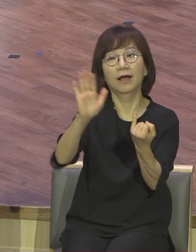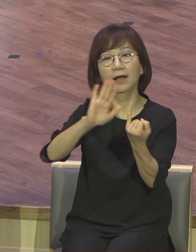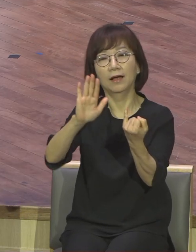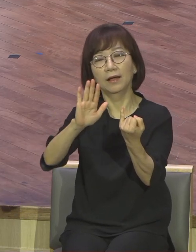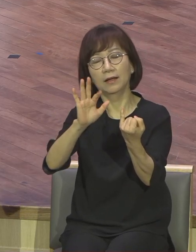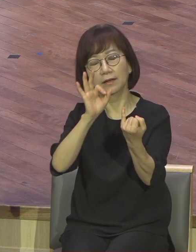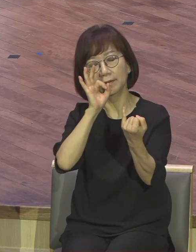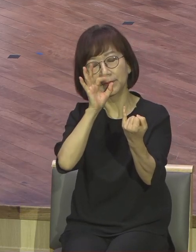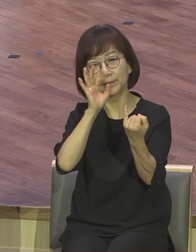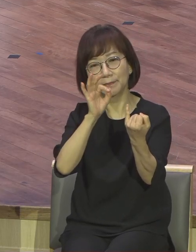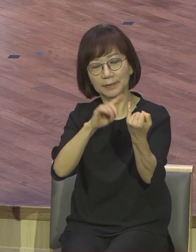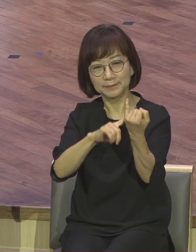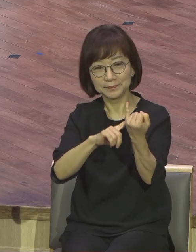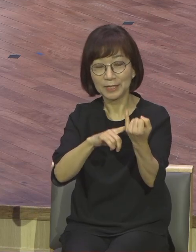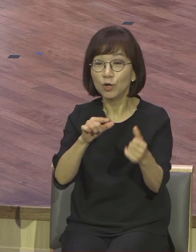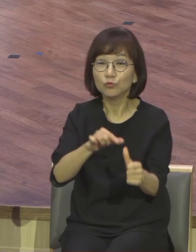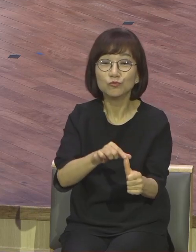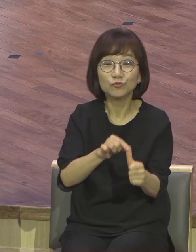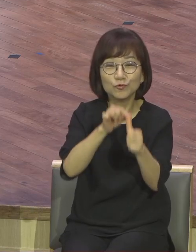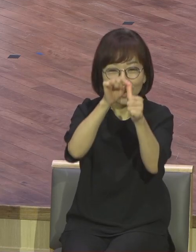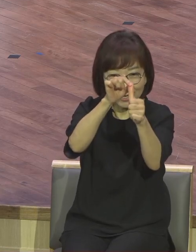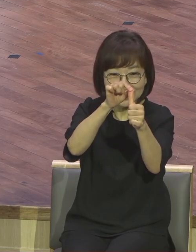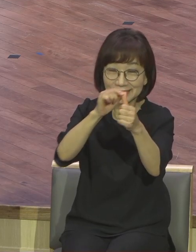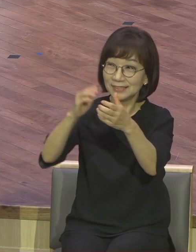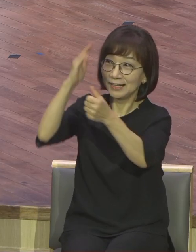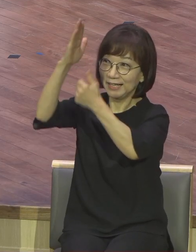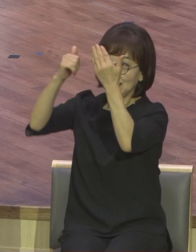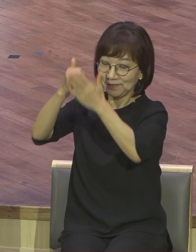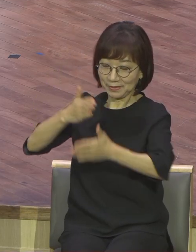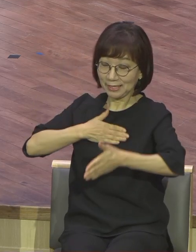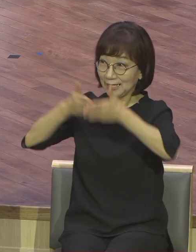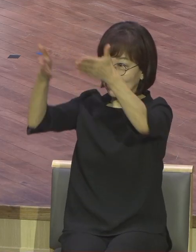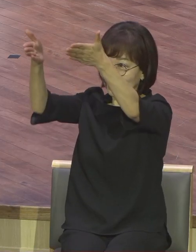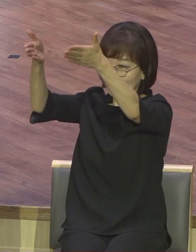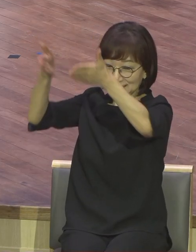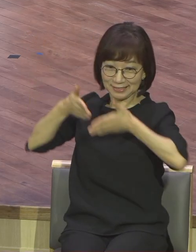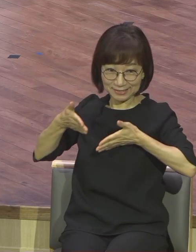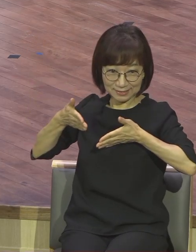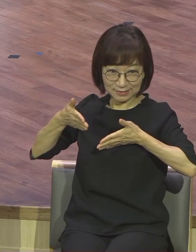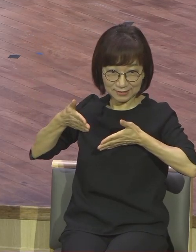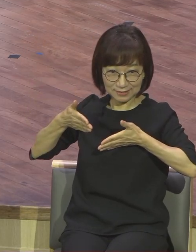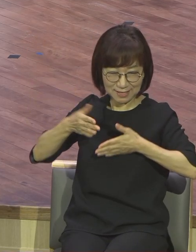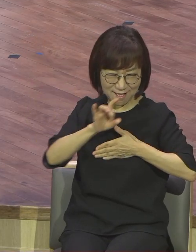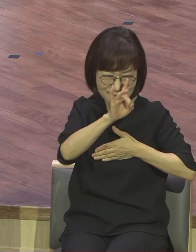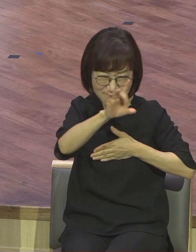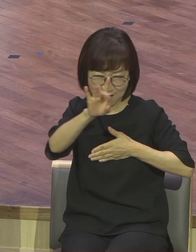구원은 뭐요? 하나님과 나와 일대일 관계입니다. 일대일 관계입니다.